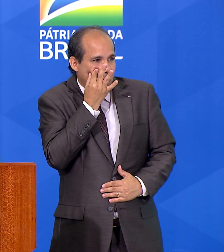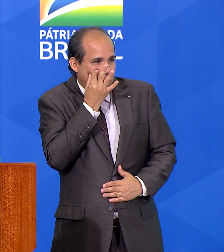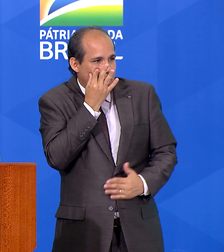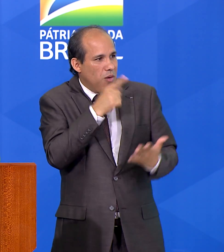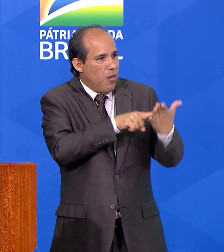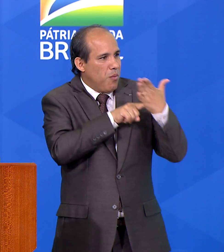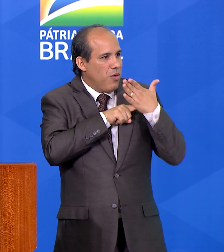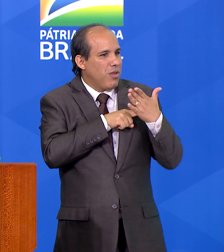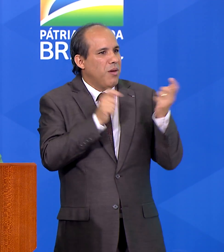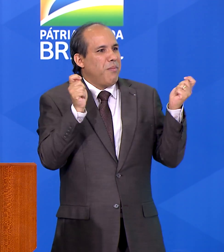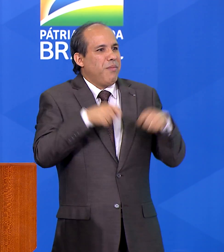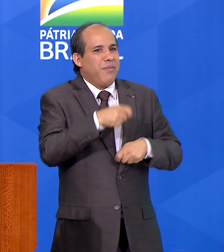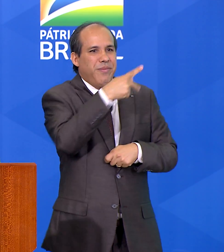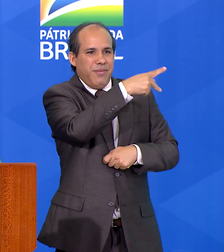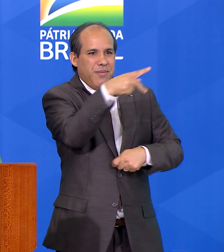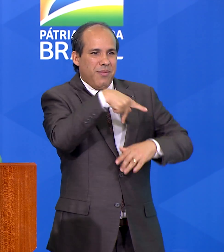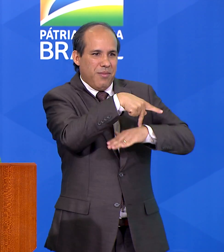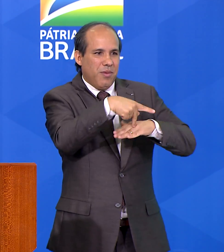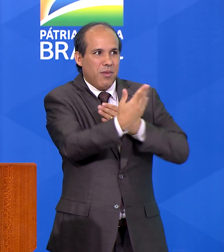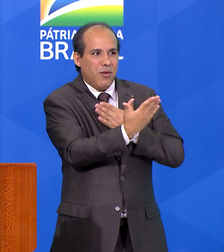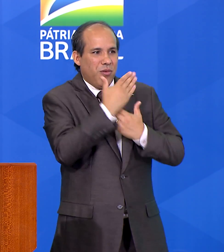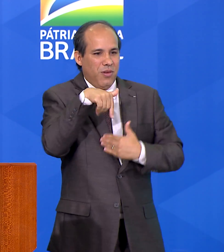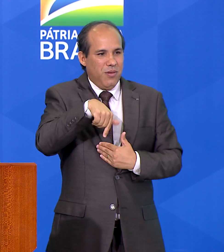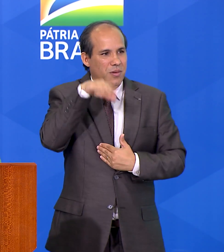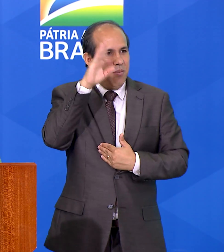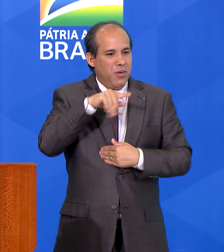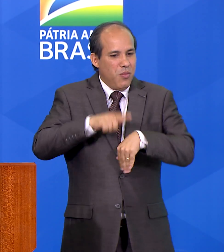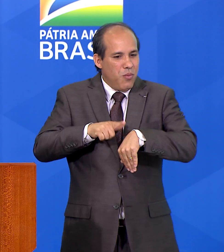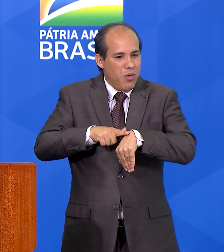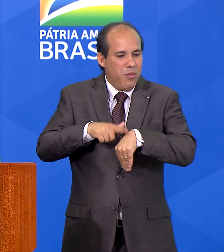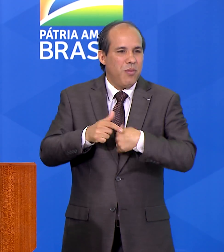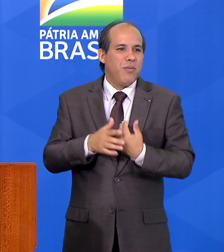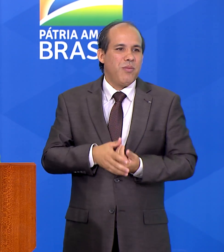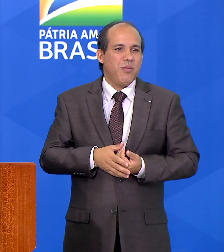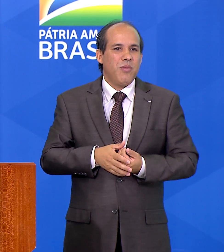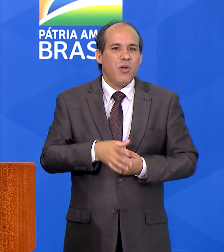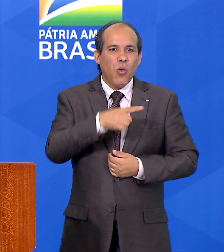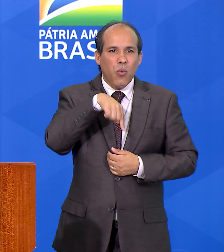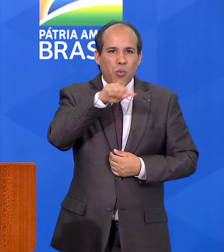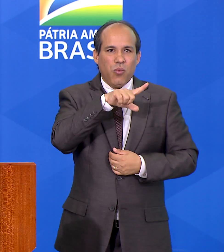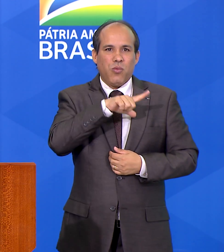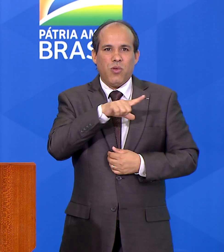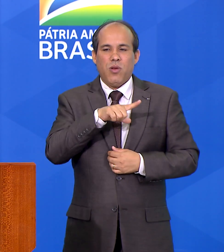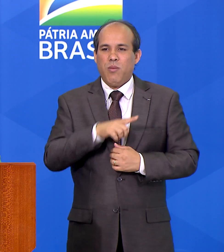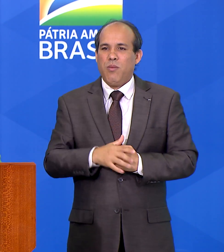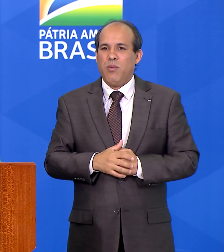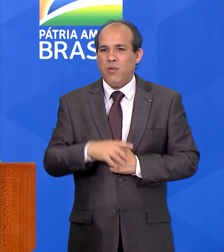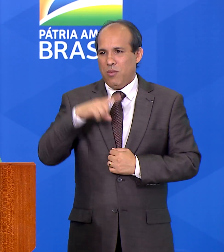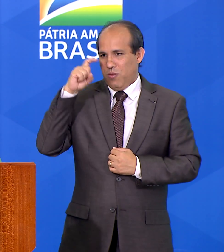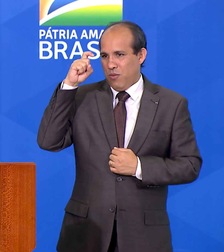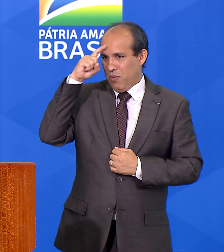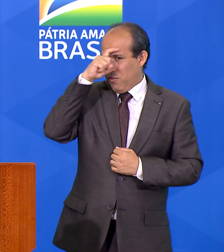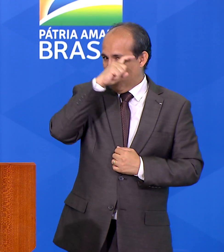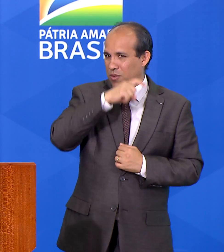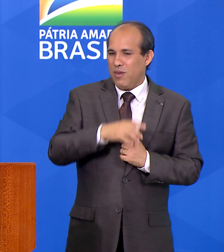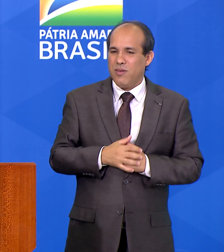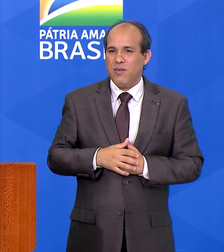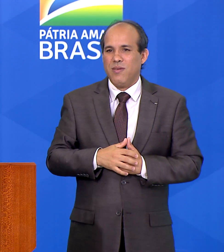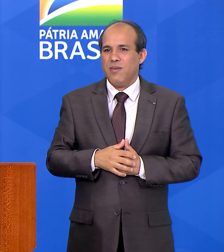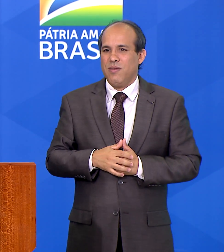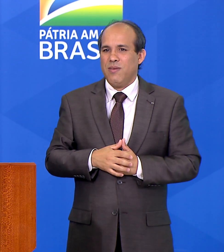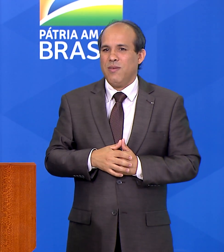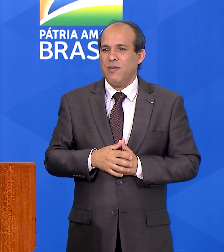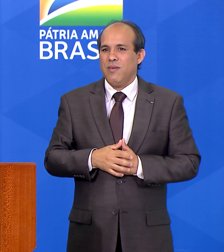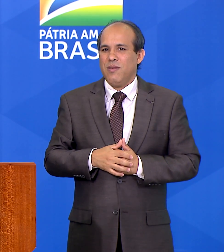potencial dos seus países para ajudar o Brasil neste momento que nós temos aí dificuldades de